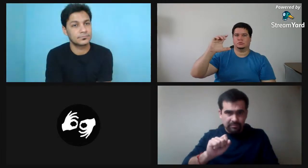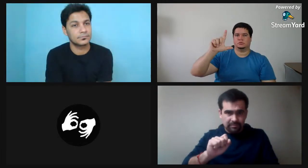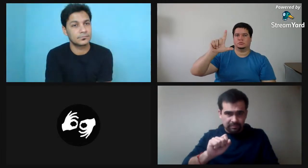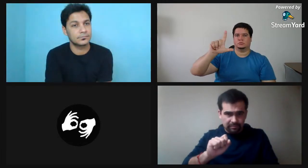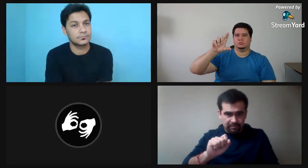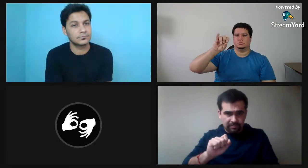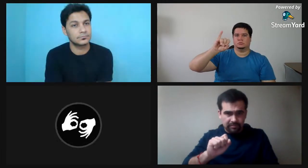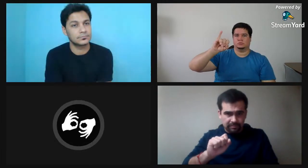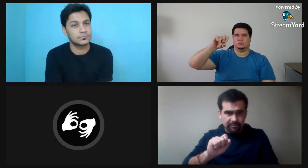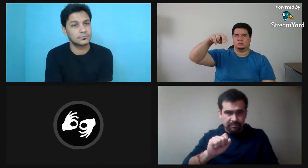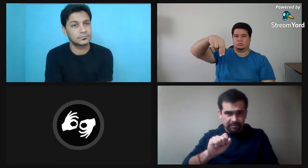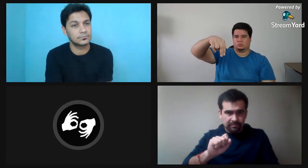el festival es